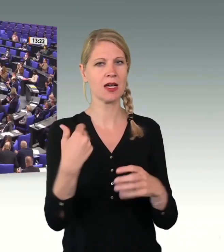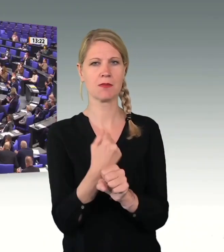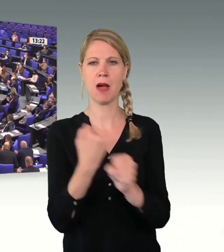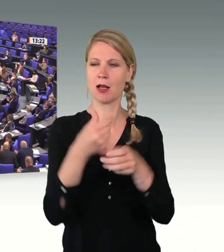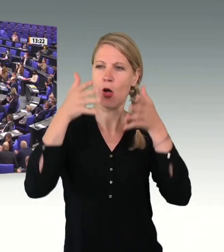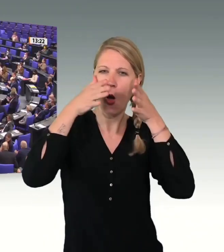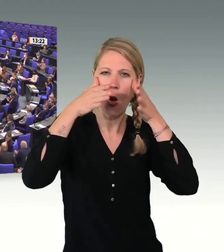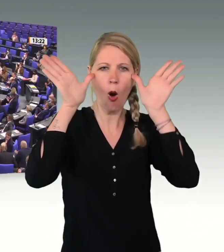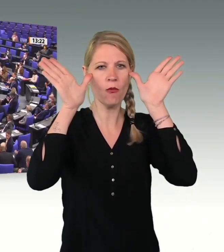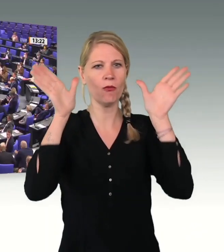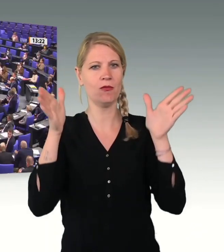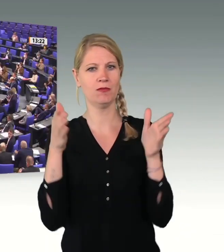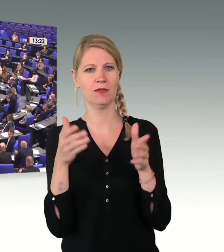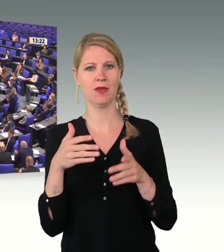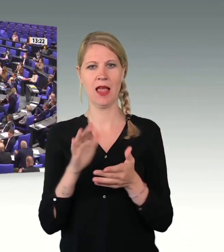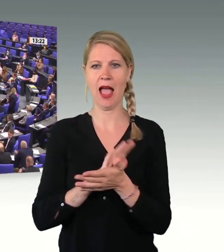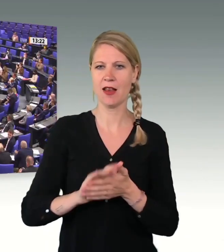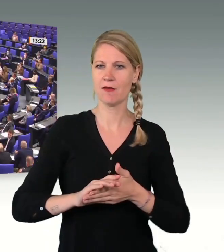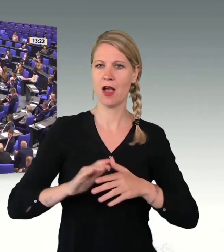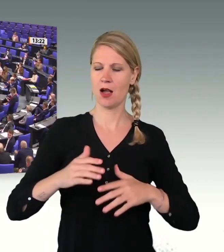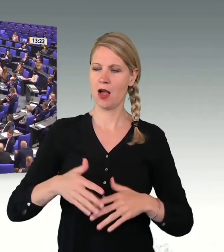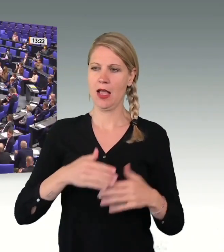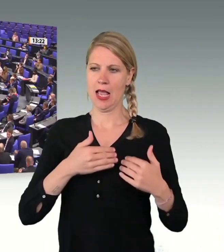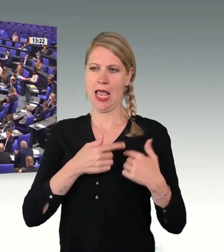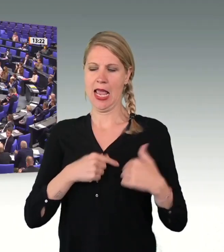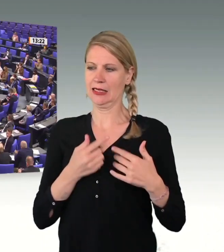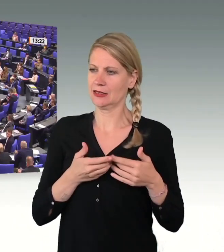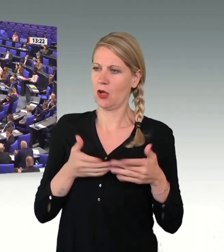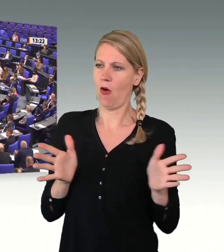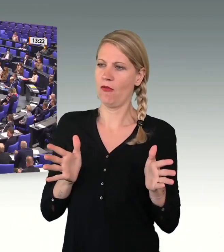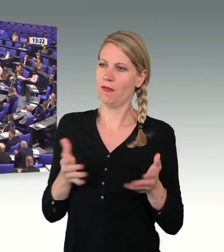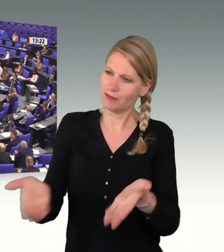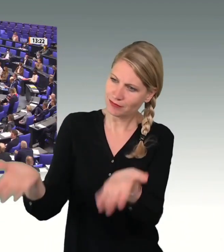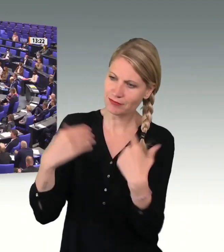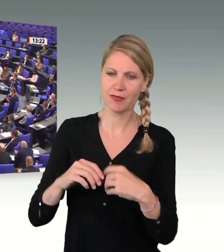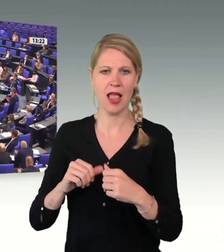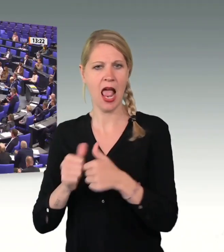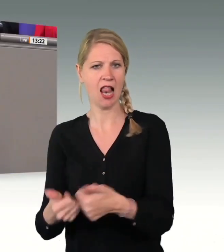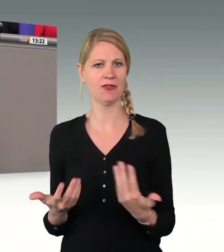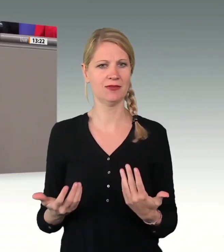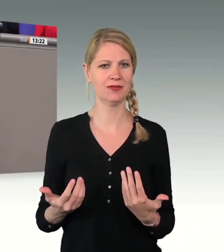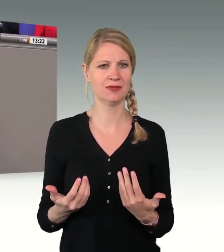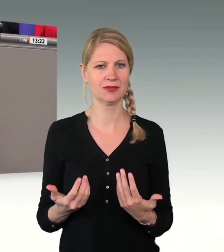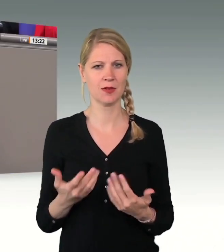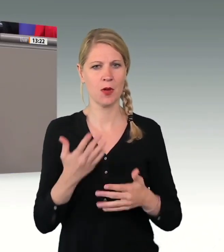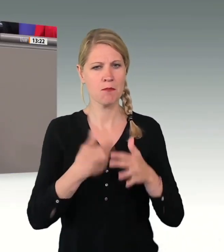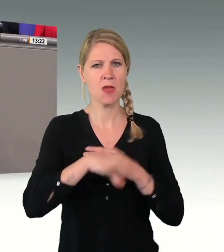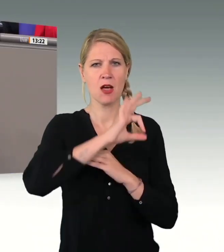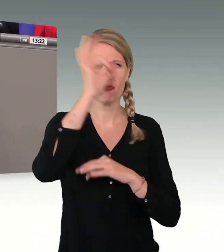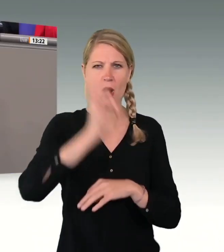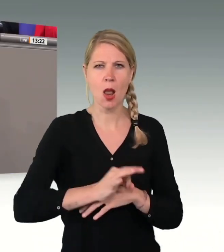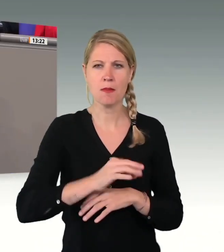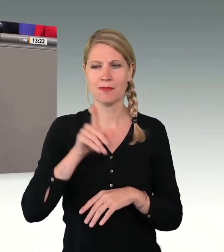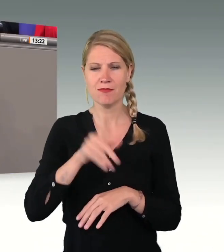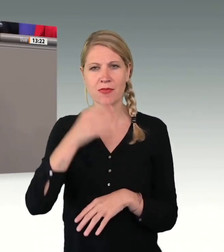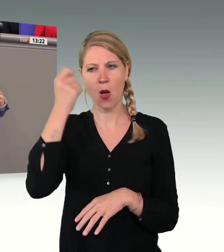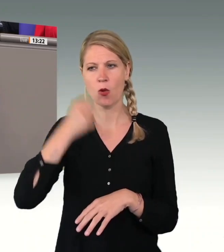großer Unterschied. Und nicht nur das. Es kommt noch schlimmer. Die Ukrainerinnen und Ukrainer, für die Sie sich angeblich